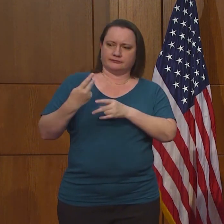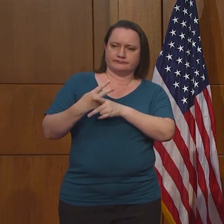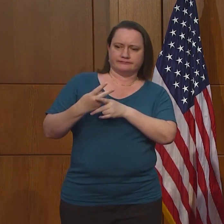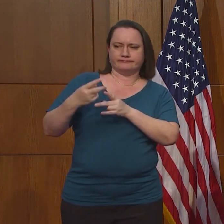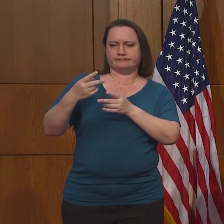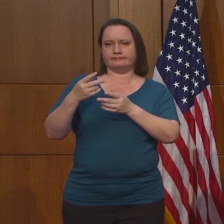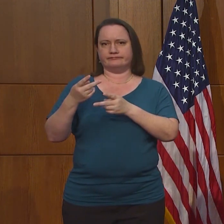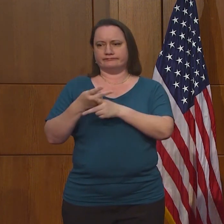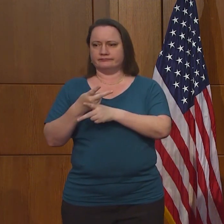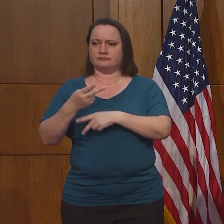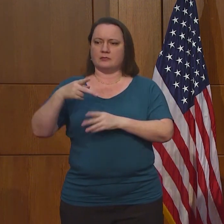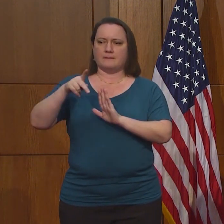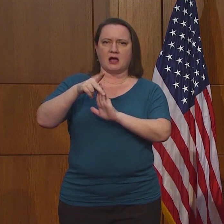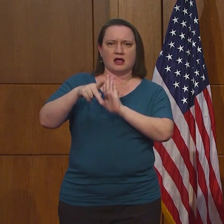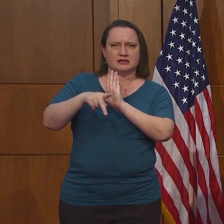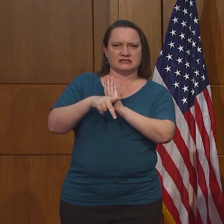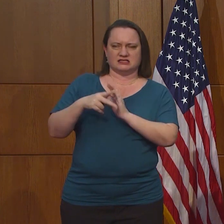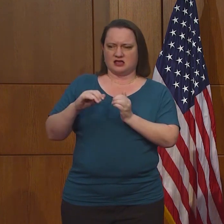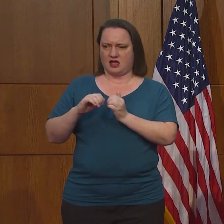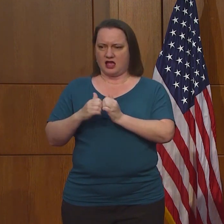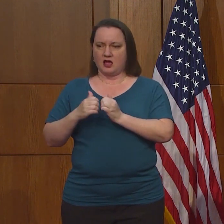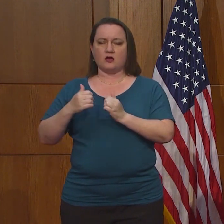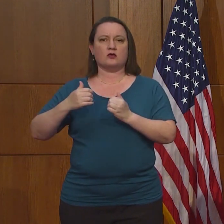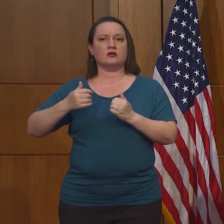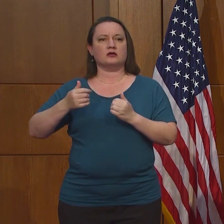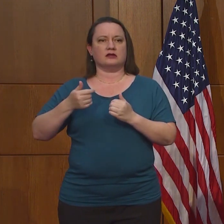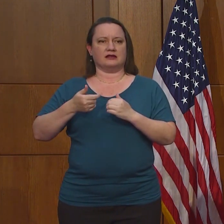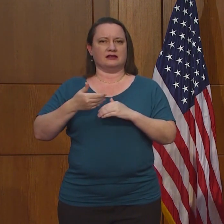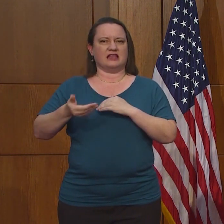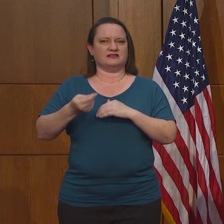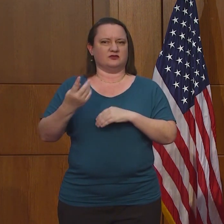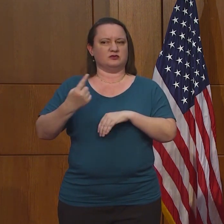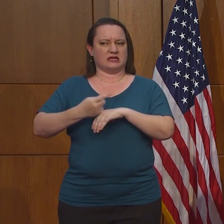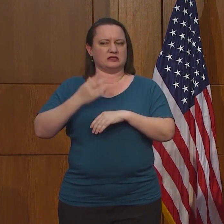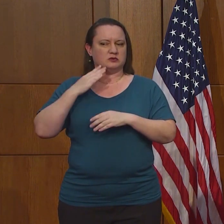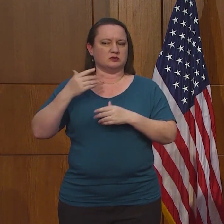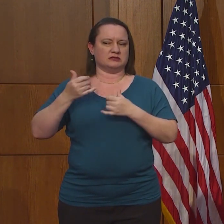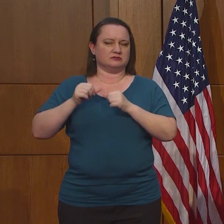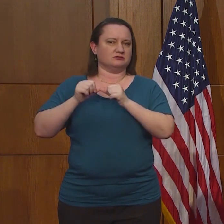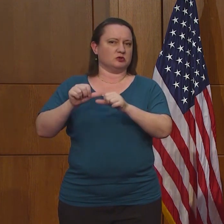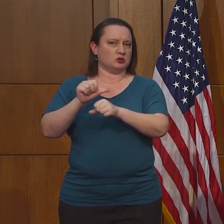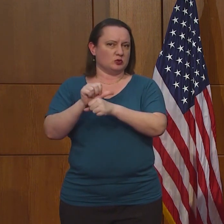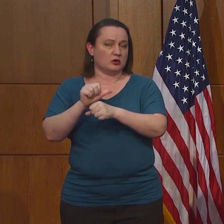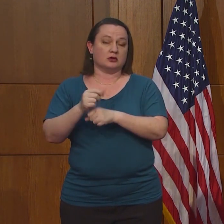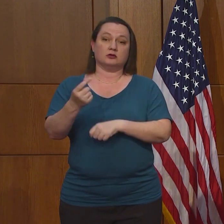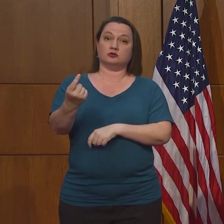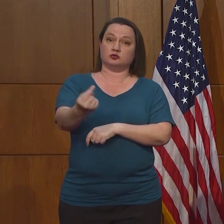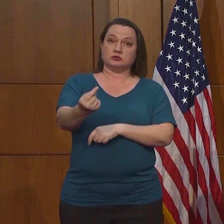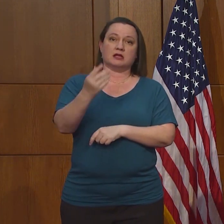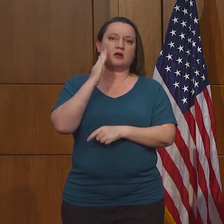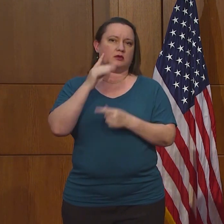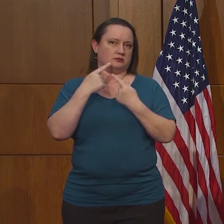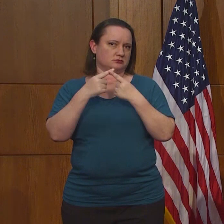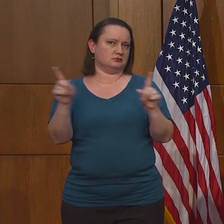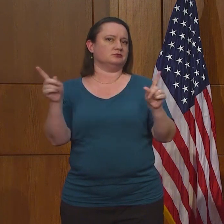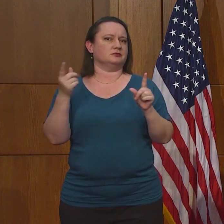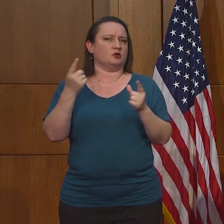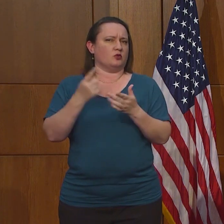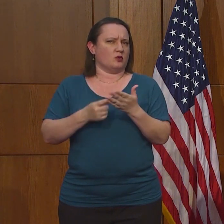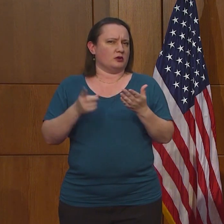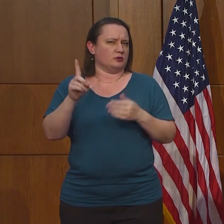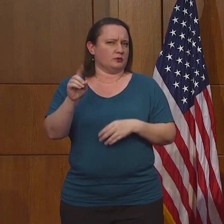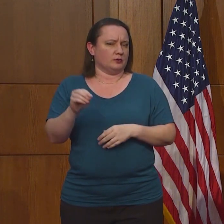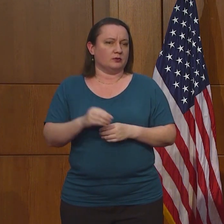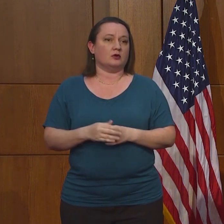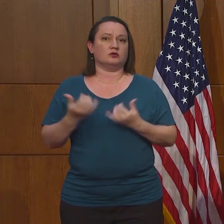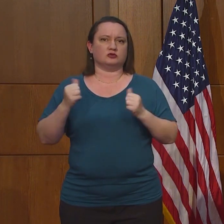las pólizas y yo voy a hacer un anuncio el martes en lo que tiene que ver con esto. Estamos tratando de terminar